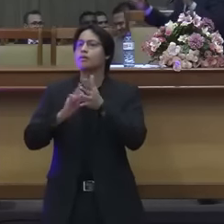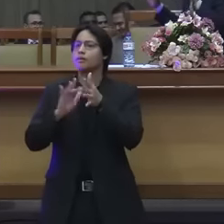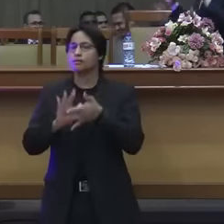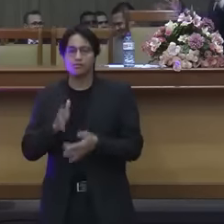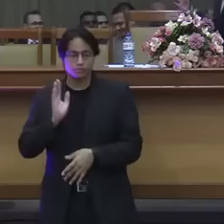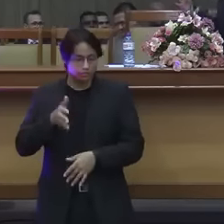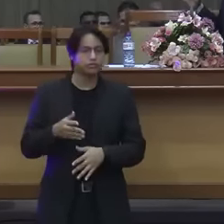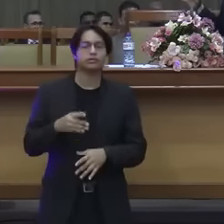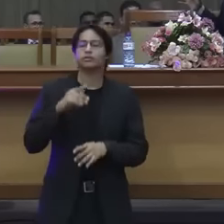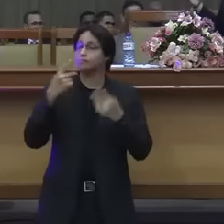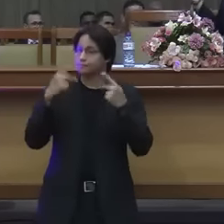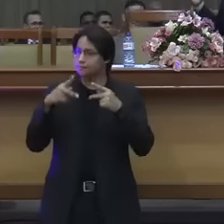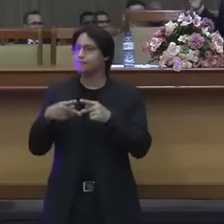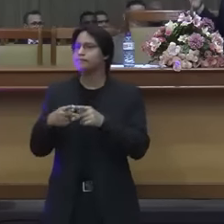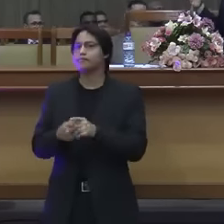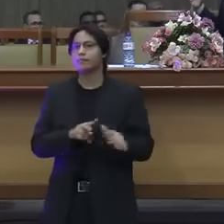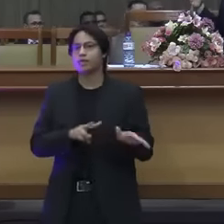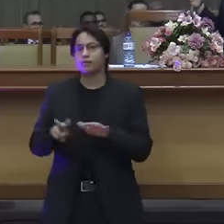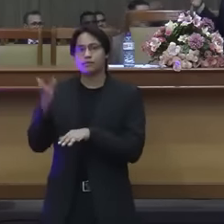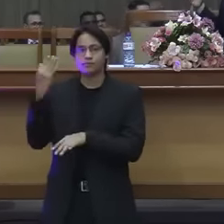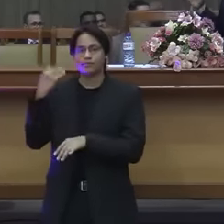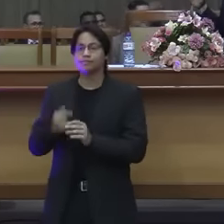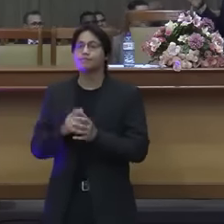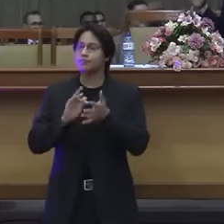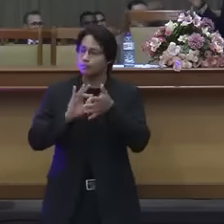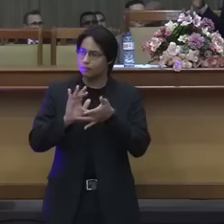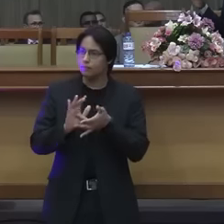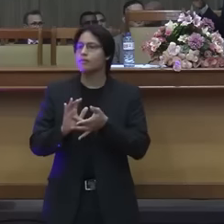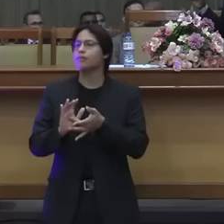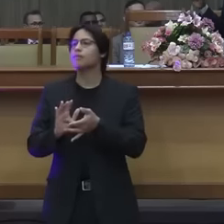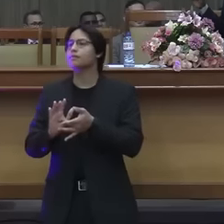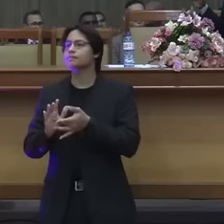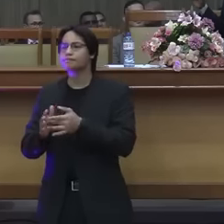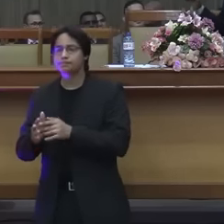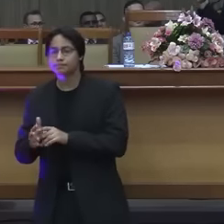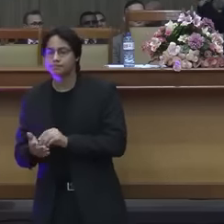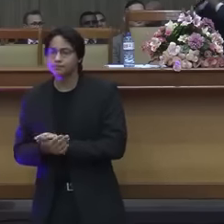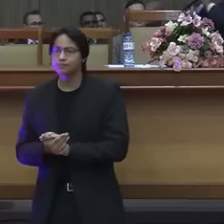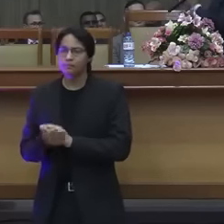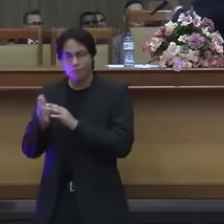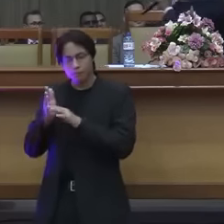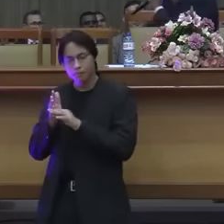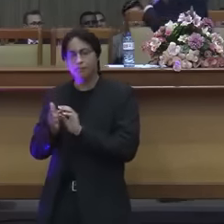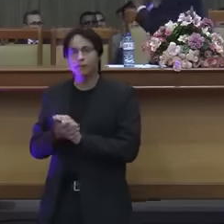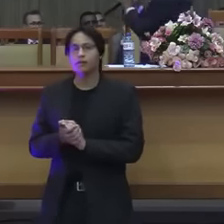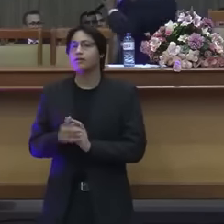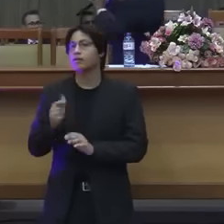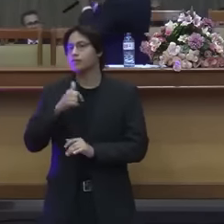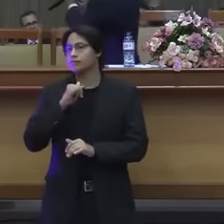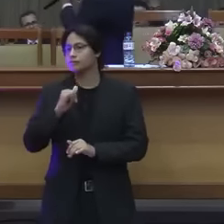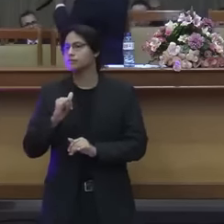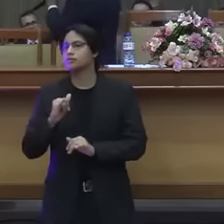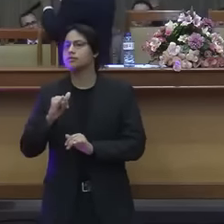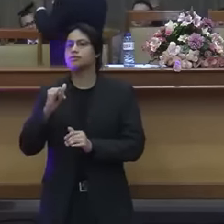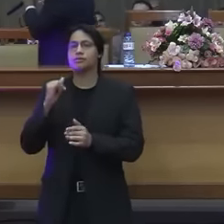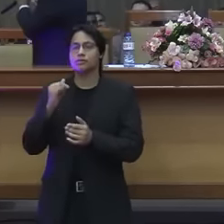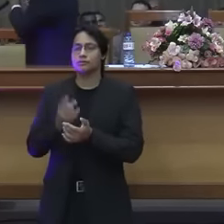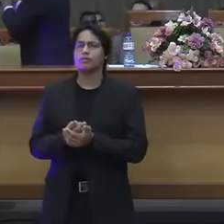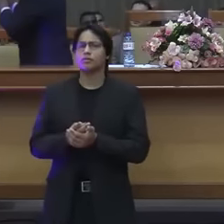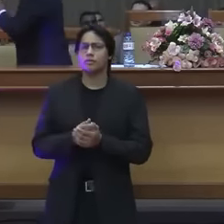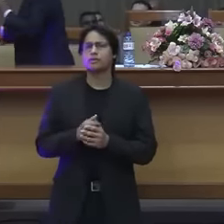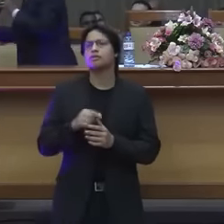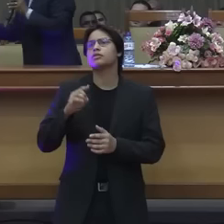preguei já na semana passada Jesus ele foi entrando e eu vou dizer uma coisa pra vocês toda pessoa que só tem tradição